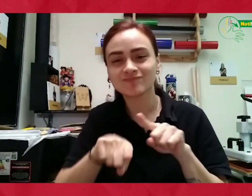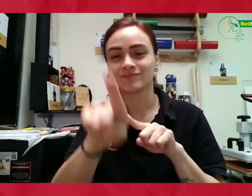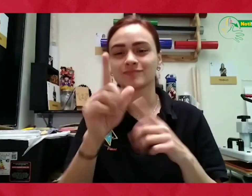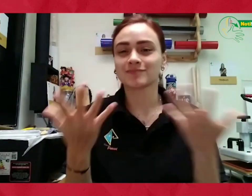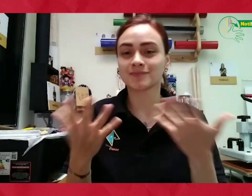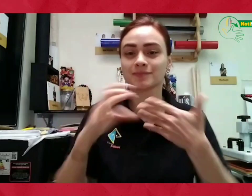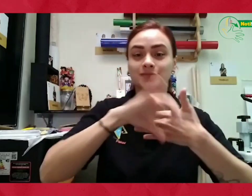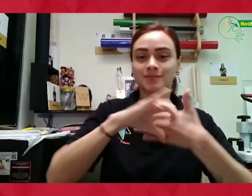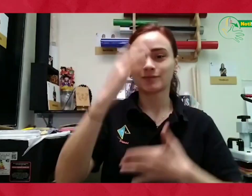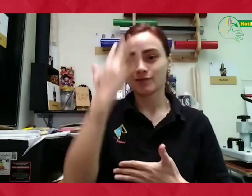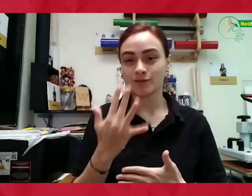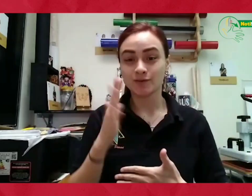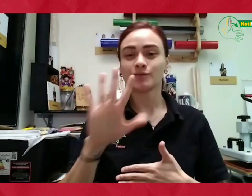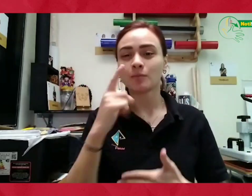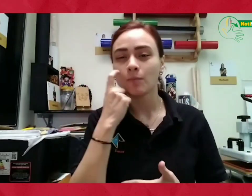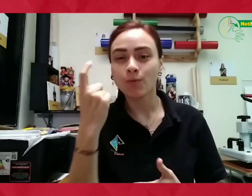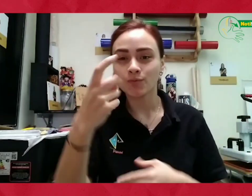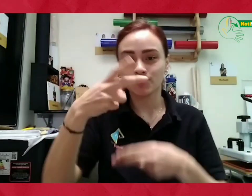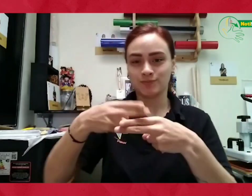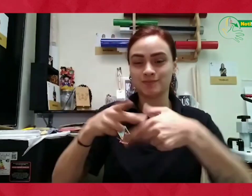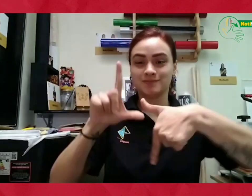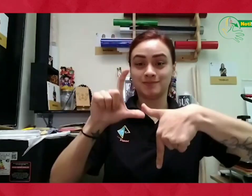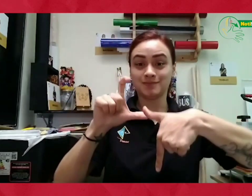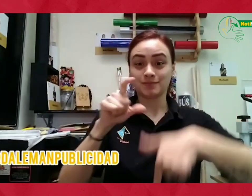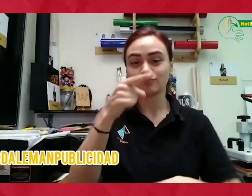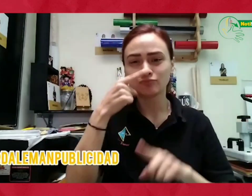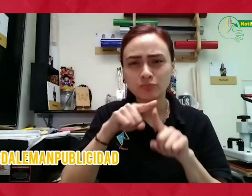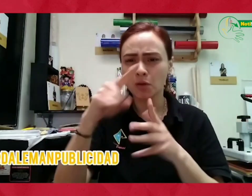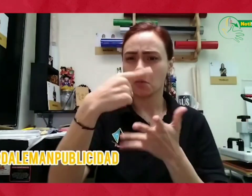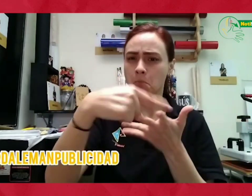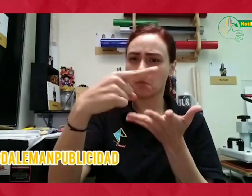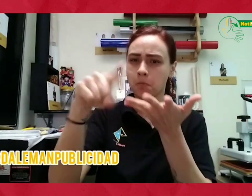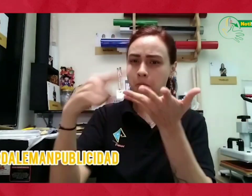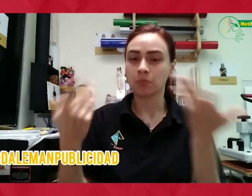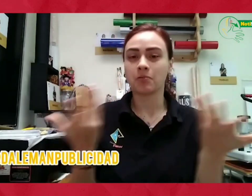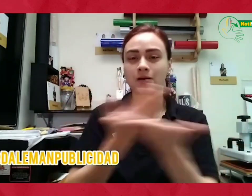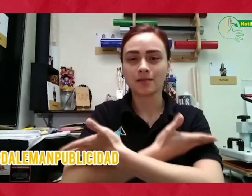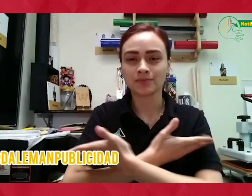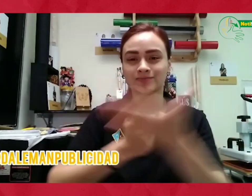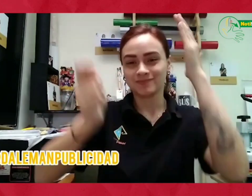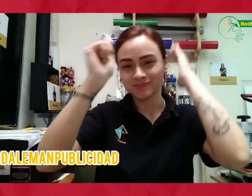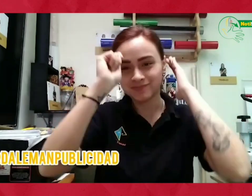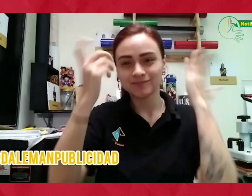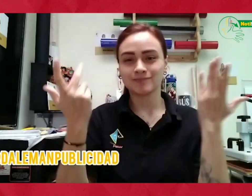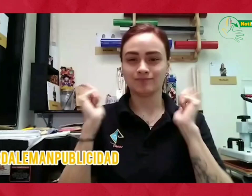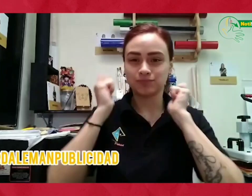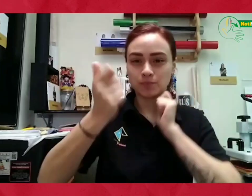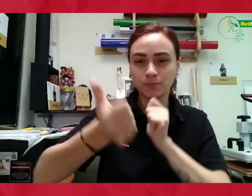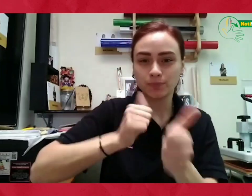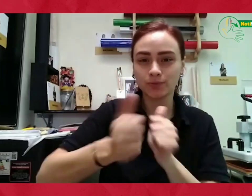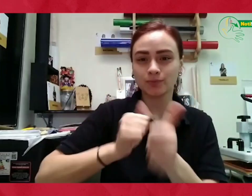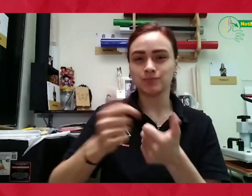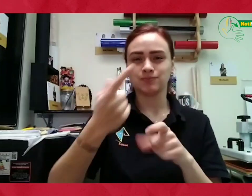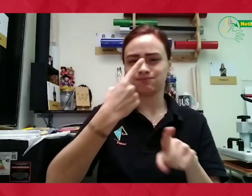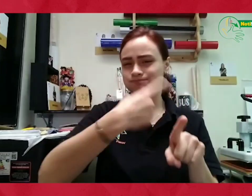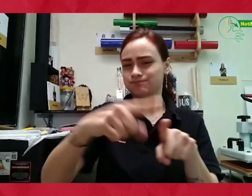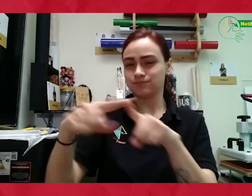las redes sociales pueden encontrarme con el nombre de Dalleman Publicidad. Pueden hallar allí los productos y servicios que ofrezco, como diseño de camisas, ropa